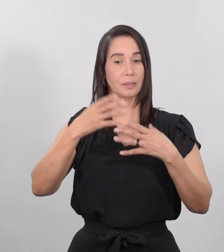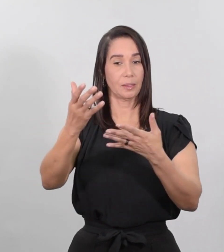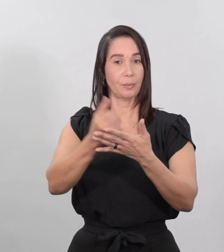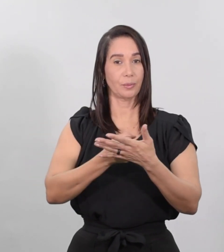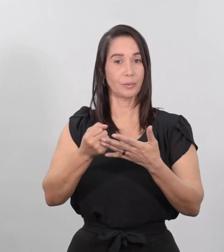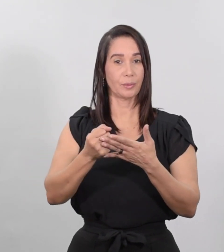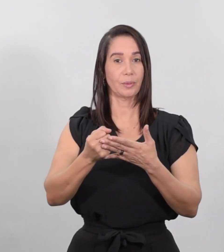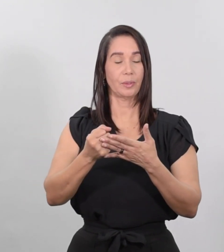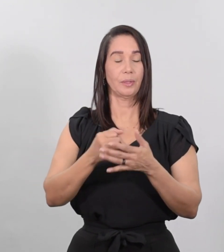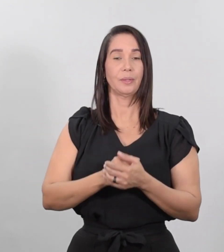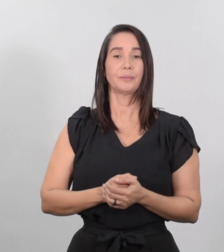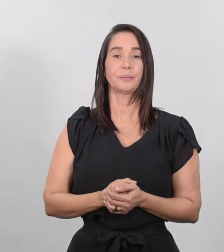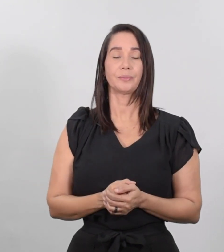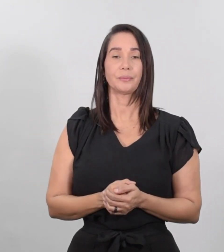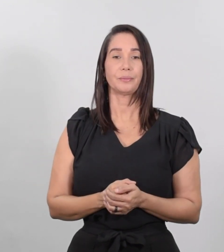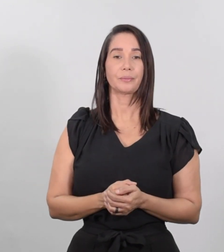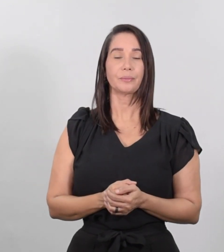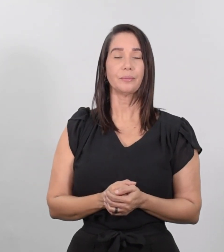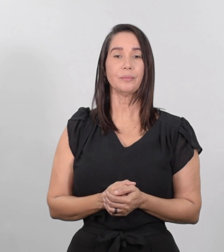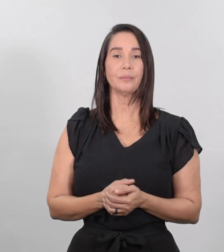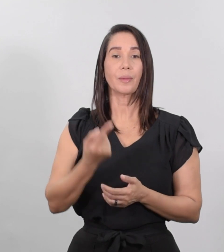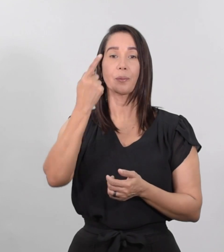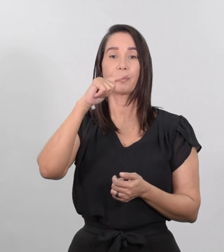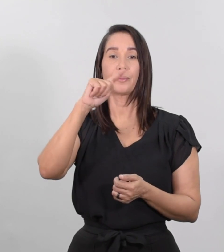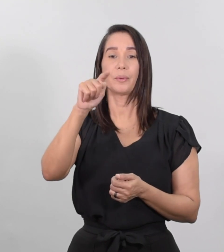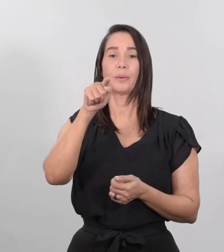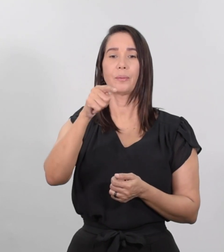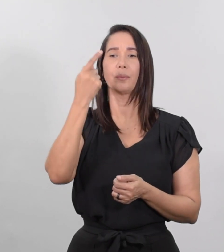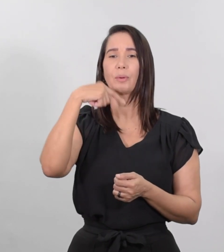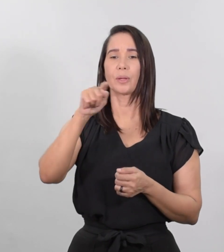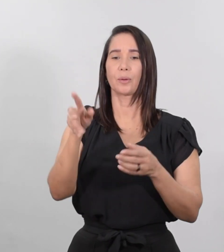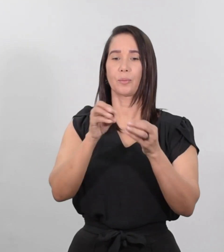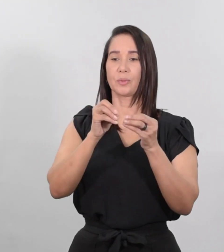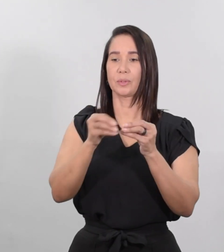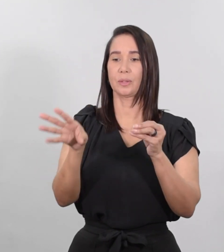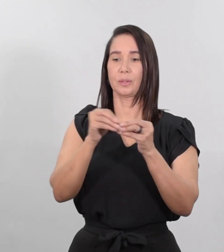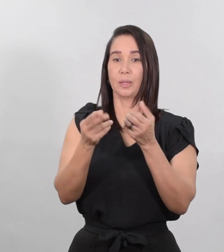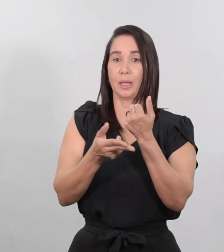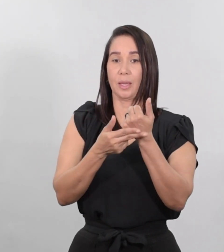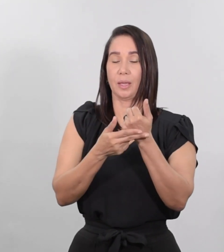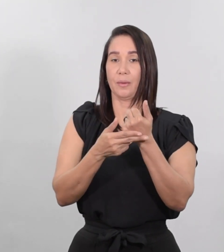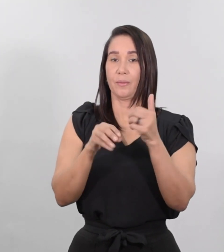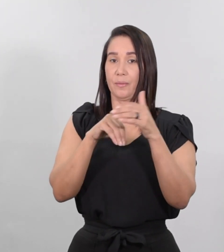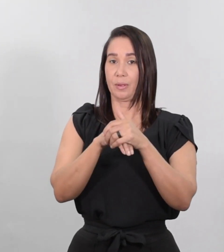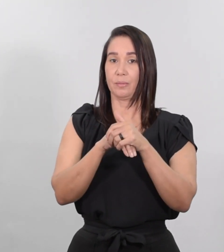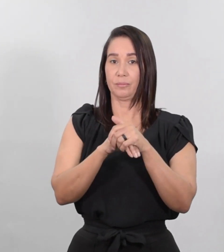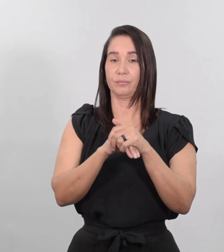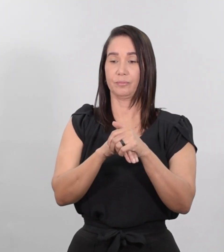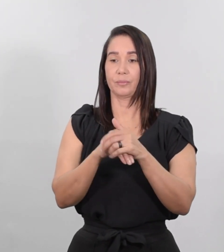y ciego lo que no siembro. Pues, ¿por qué no pusiste mi dinero en el banco? Al volver yo,